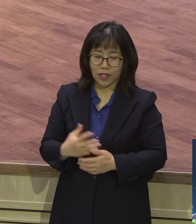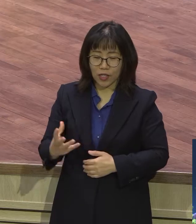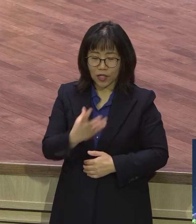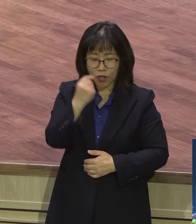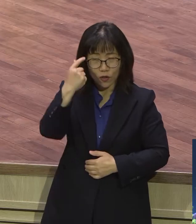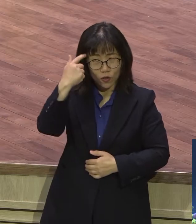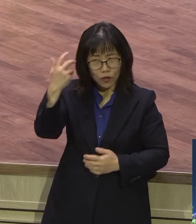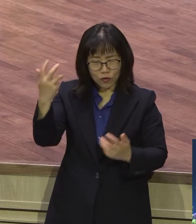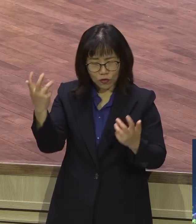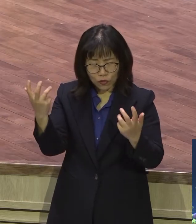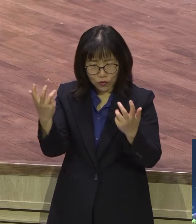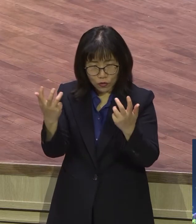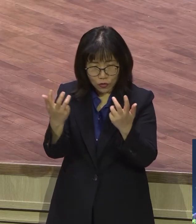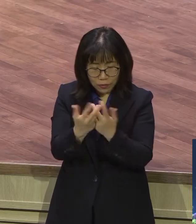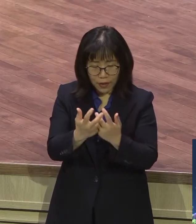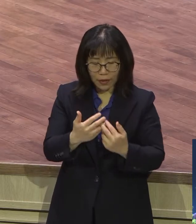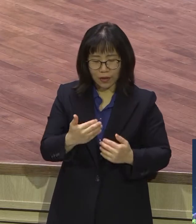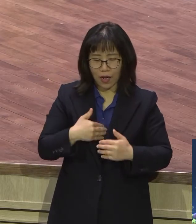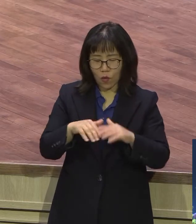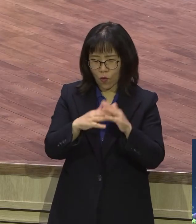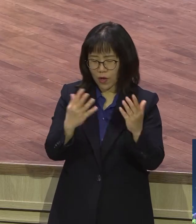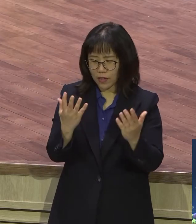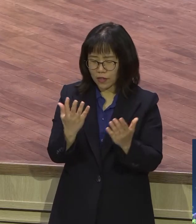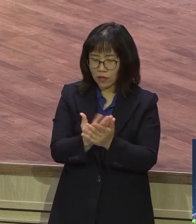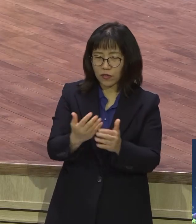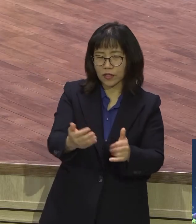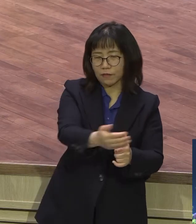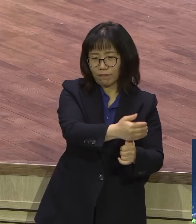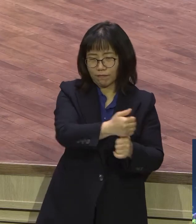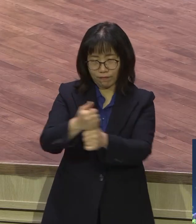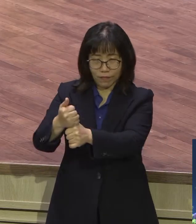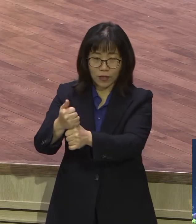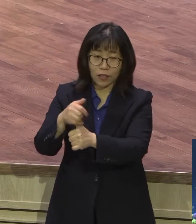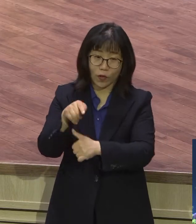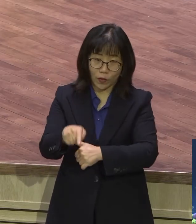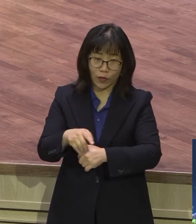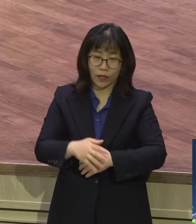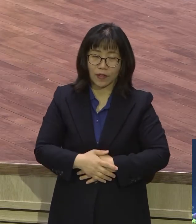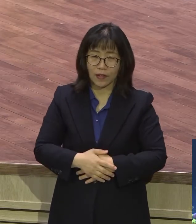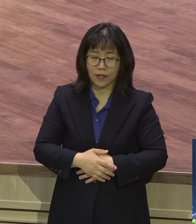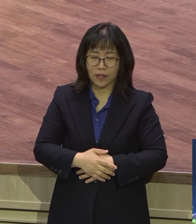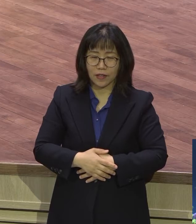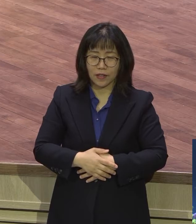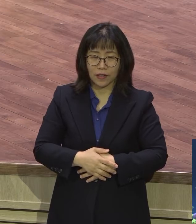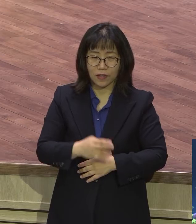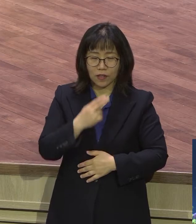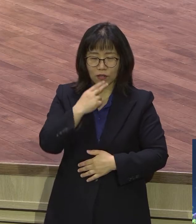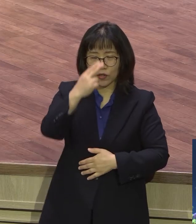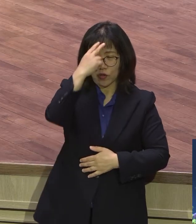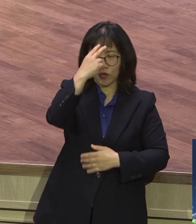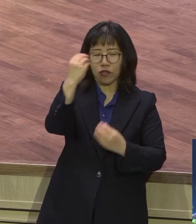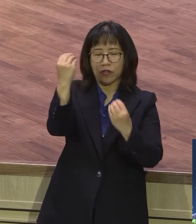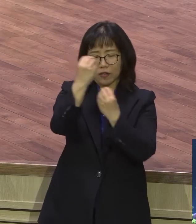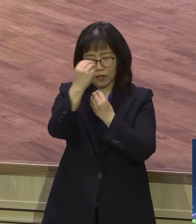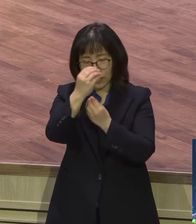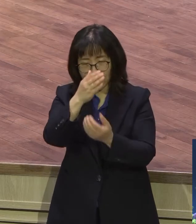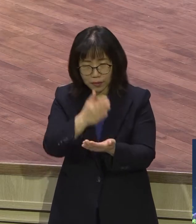성령께서 내 삶을 인도하는 것을 성령 충만 술 취하지 말라 이는 방탄한 것이니 성령 충만 받아라 술